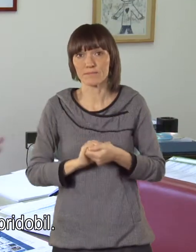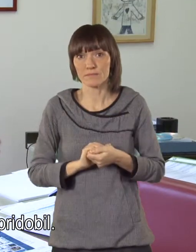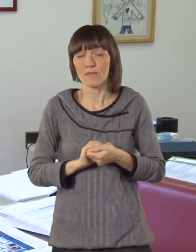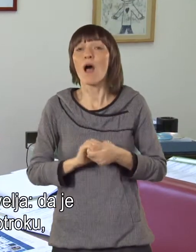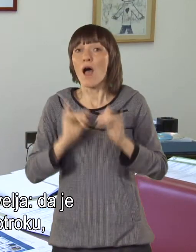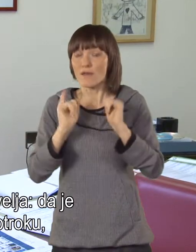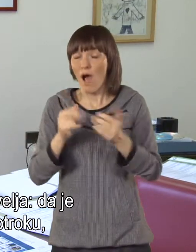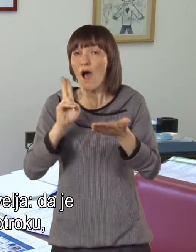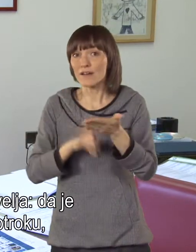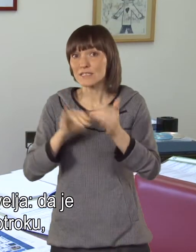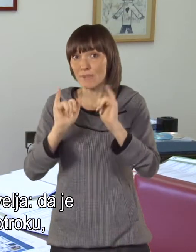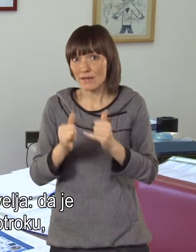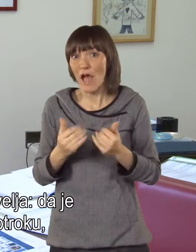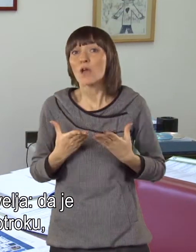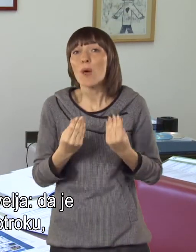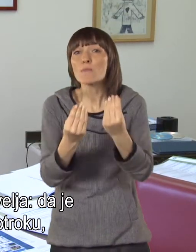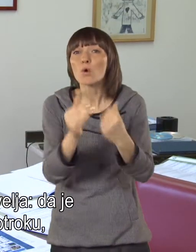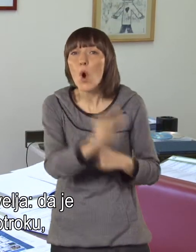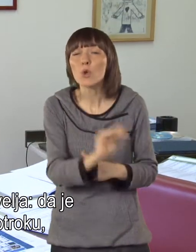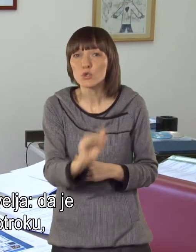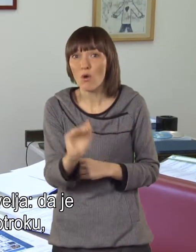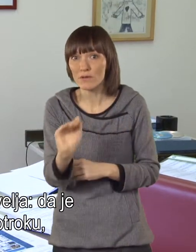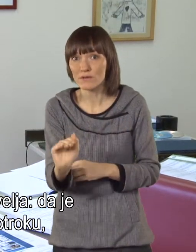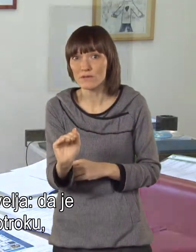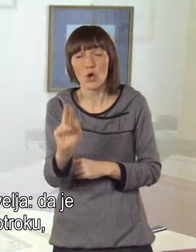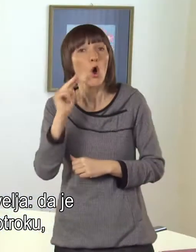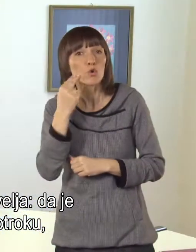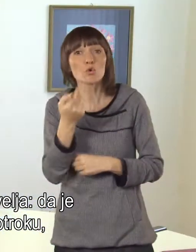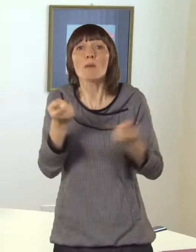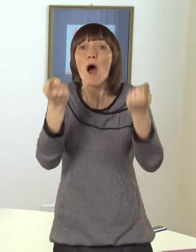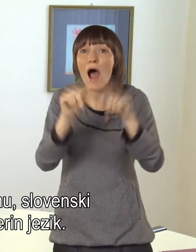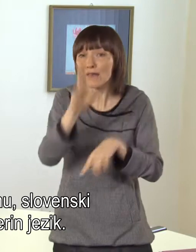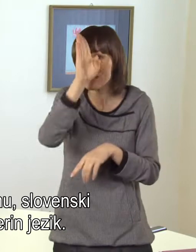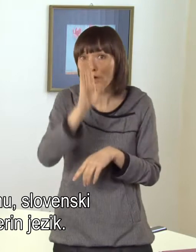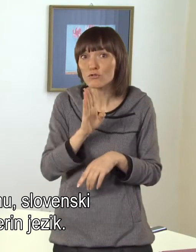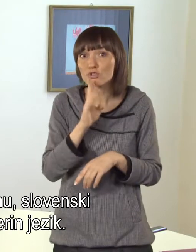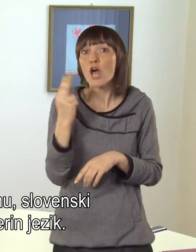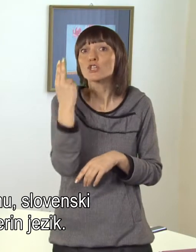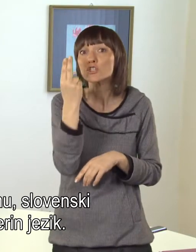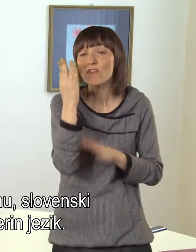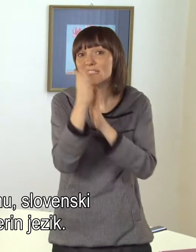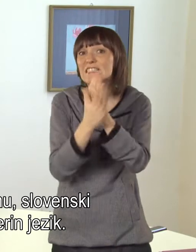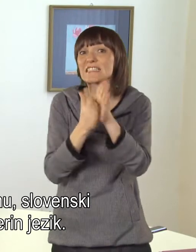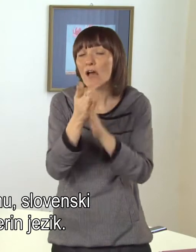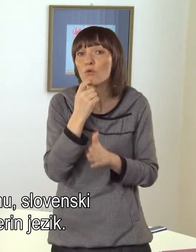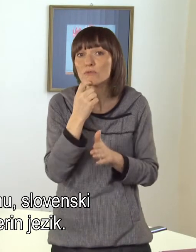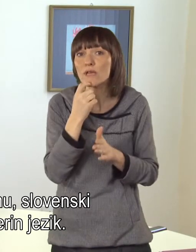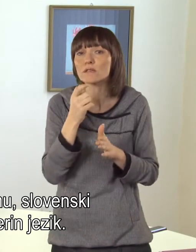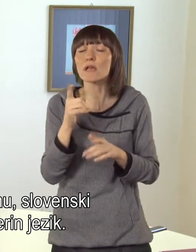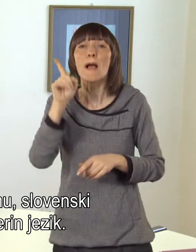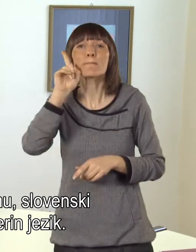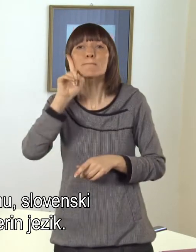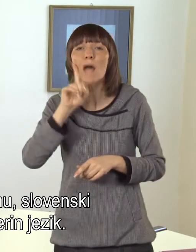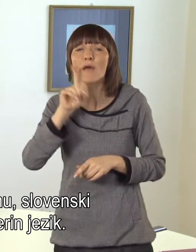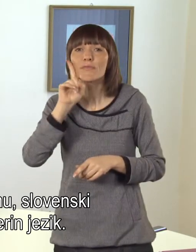Nekaj pa zagotovo velja, da je marsi kateremu otroku, gluhemu in naglušnemu, slovenski znakovni jezik